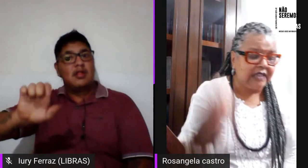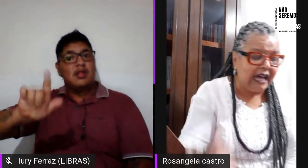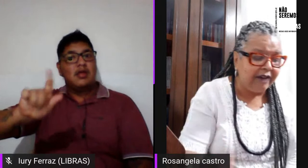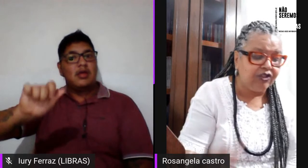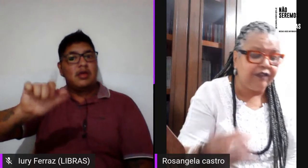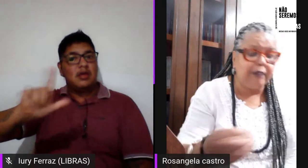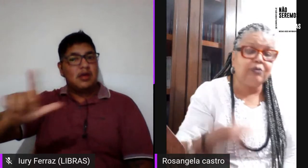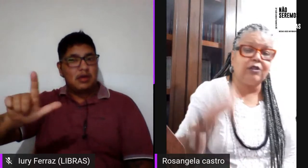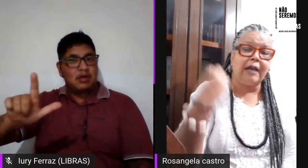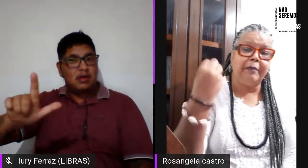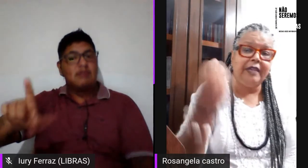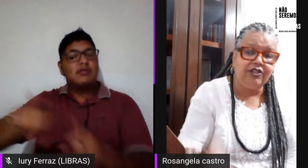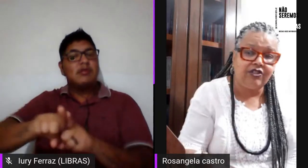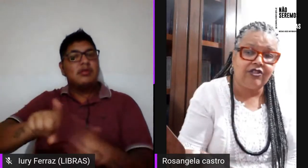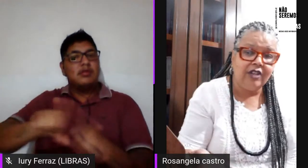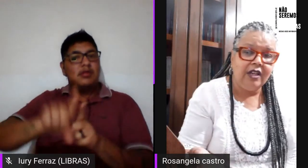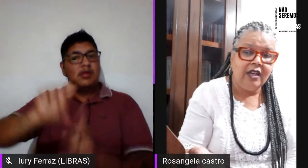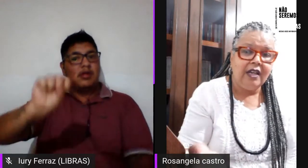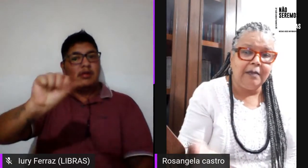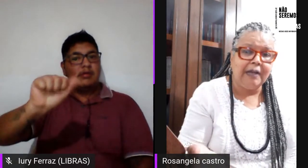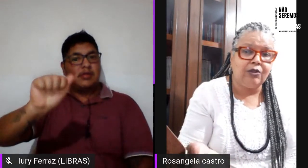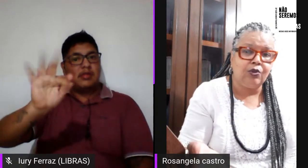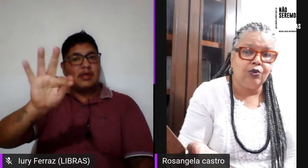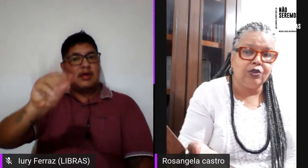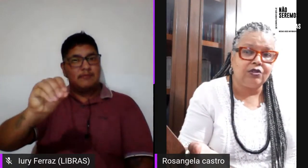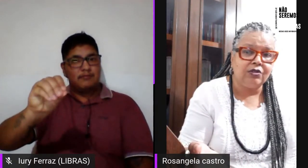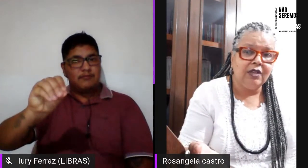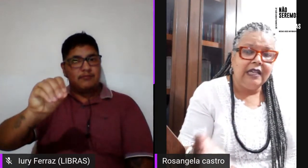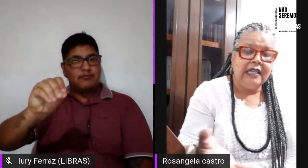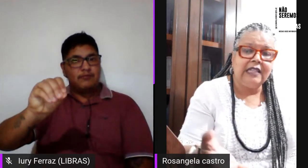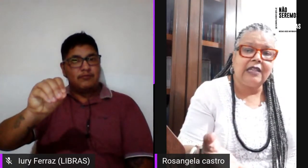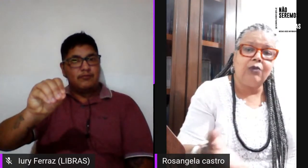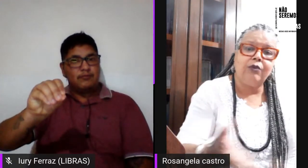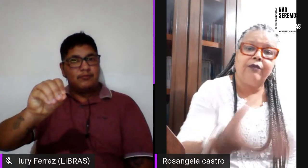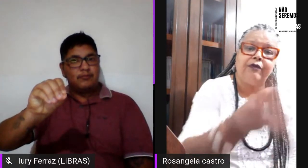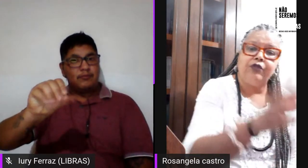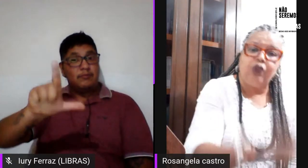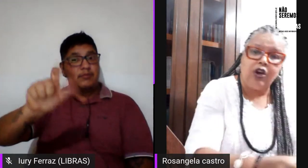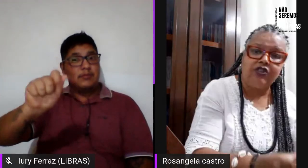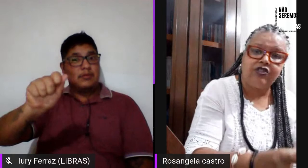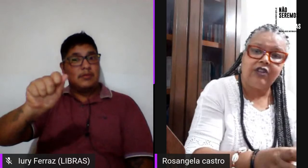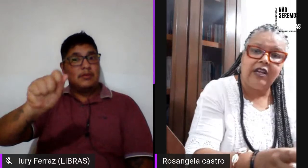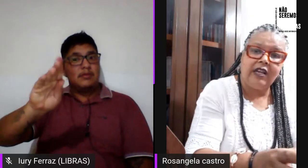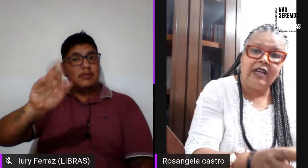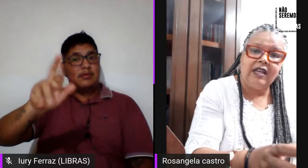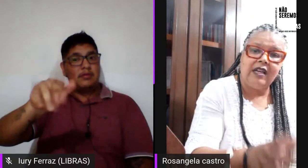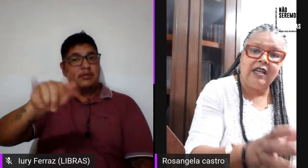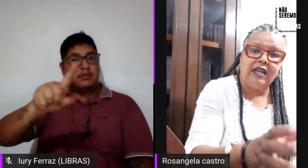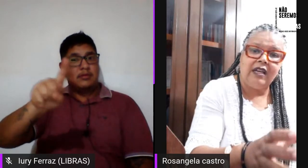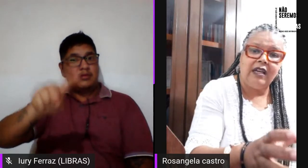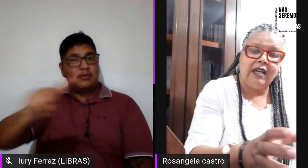tivemos o Safo, tivemos o Labris em Mato Grosso. Então, nós